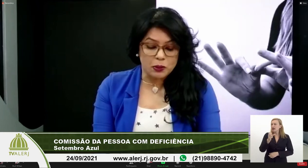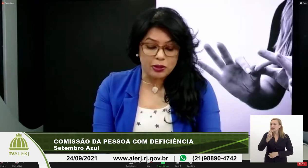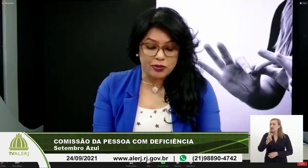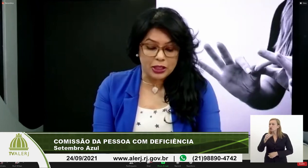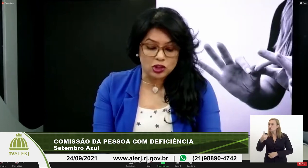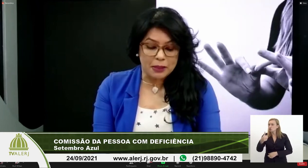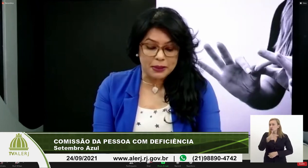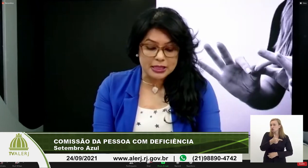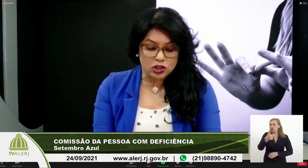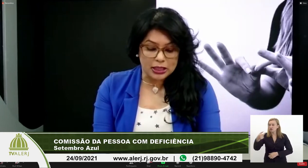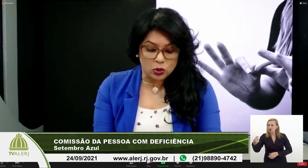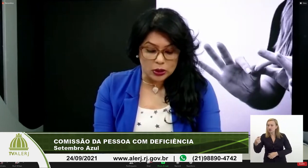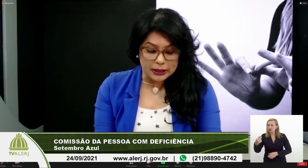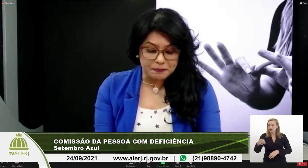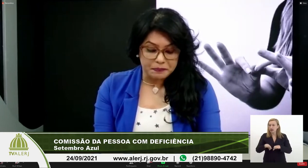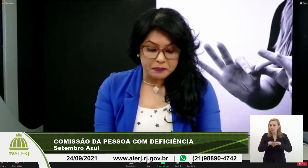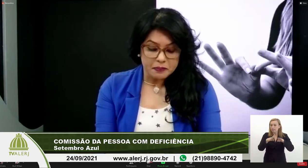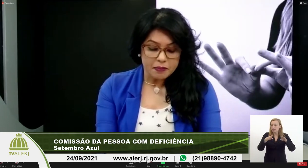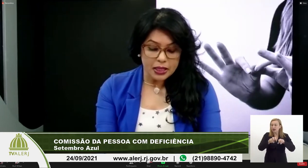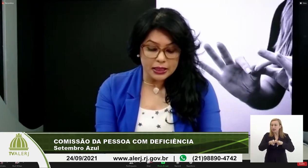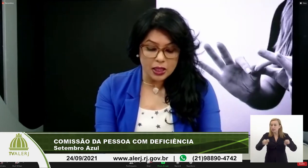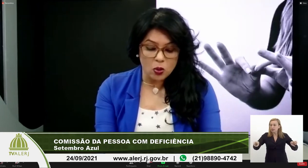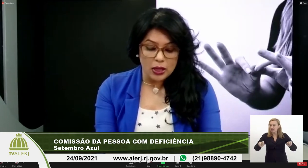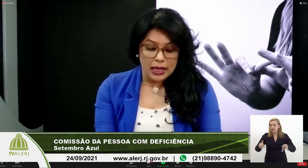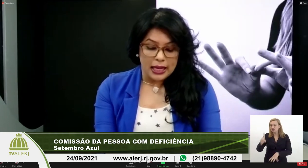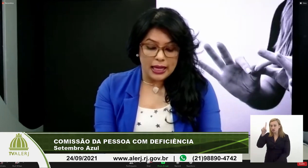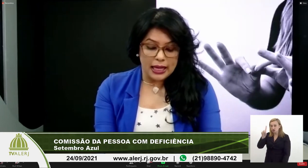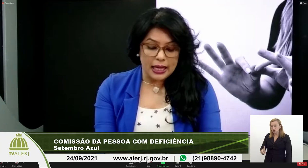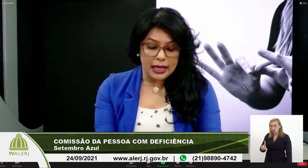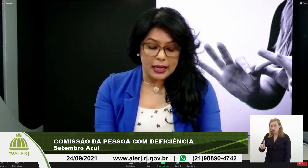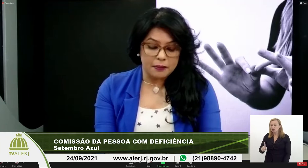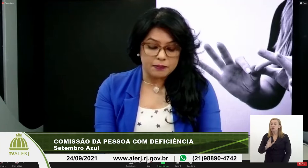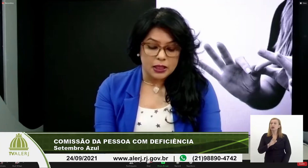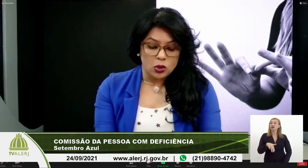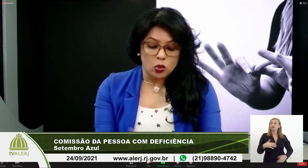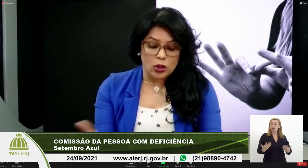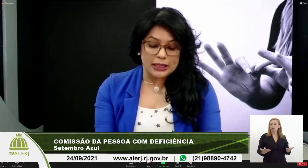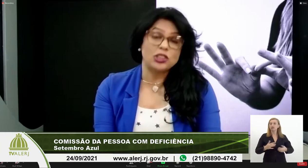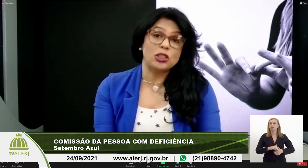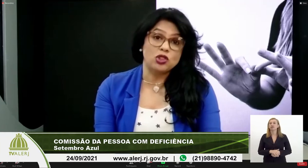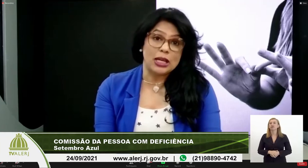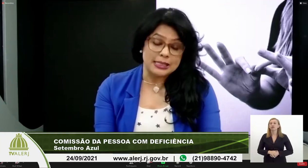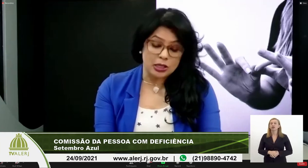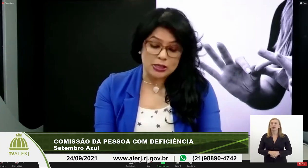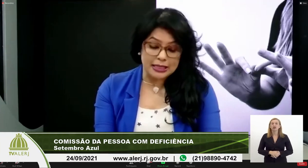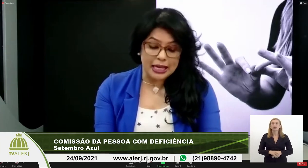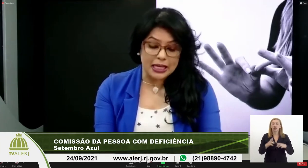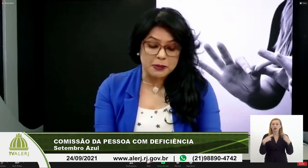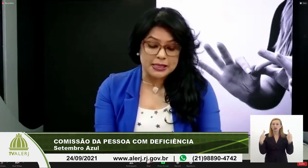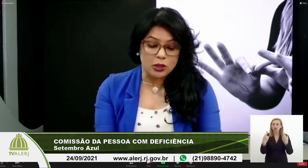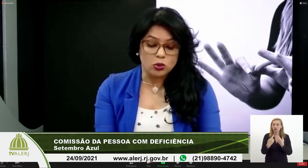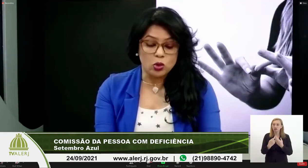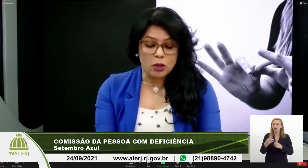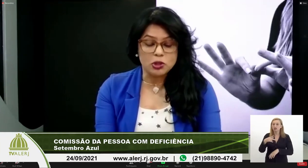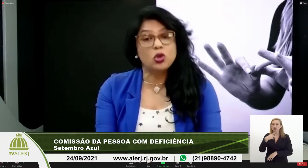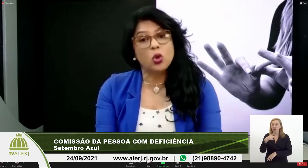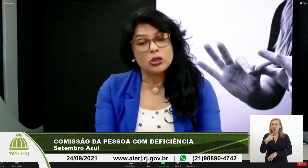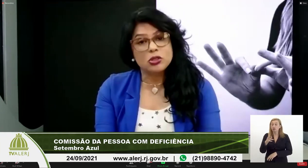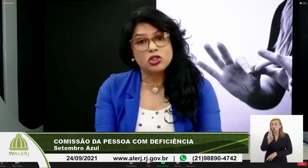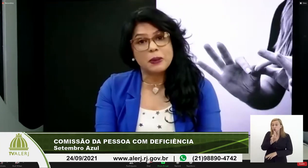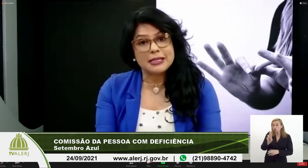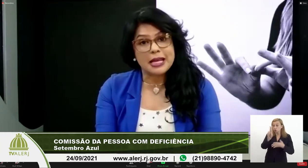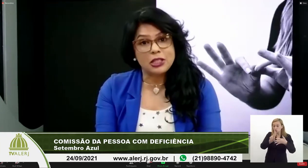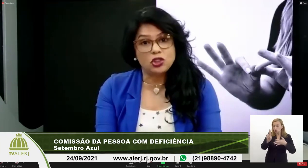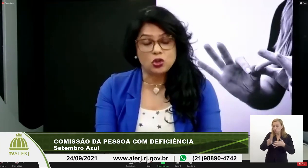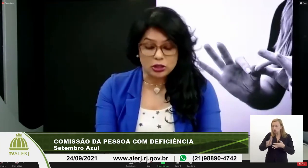-2020 da mesa diretora. Então, no correio desta audiência, nós citaremos aí o nome de